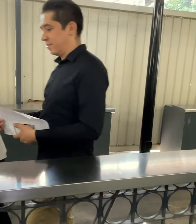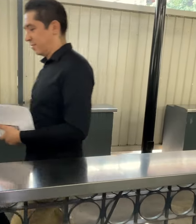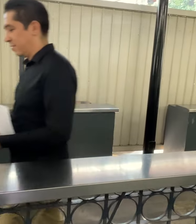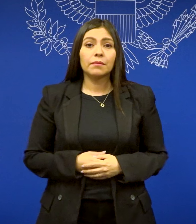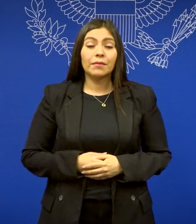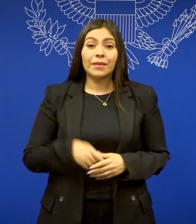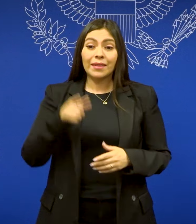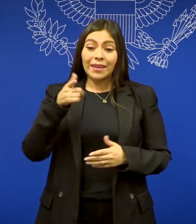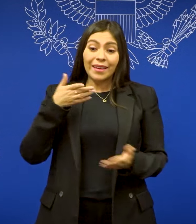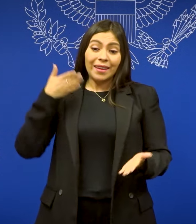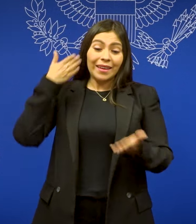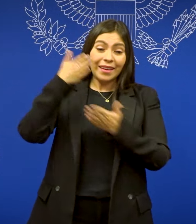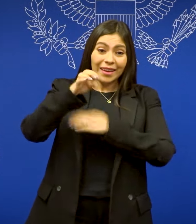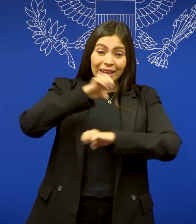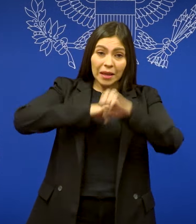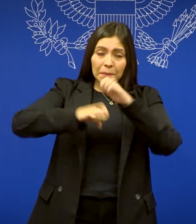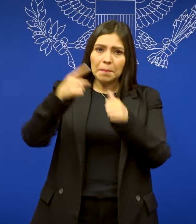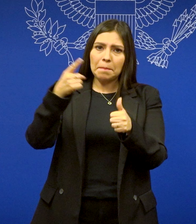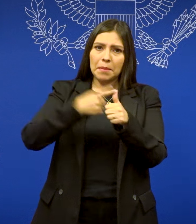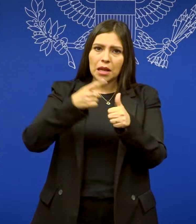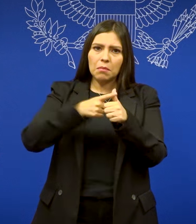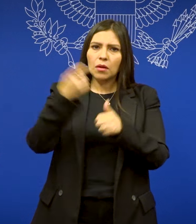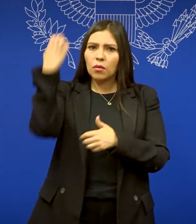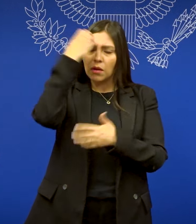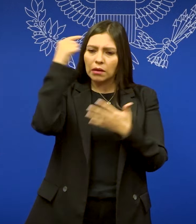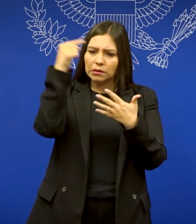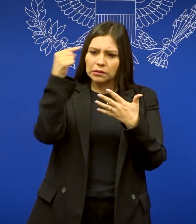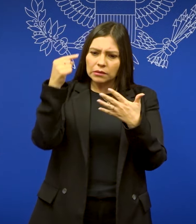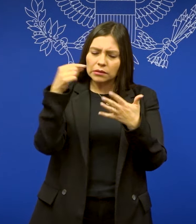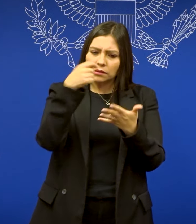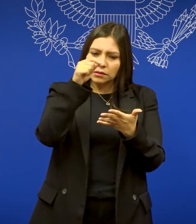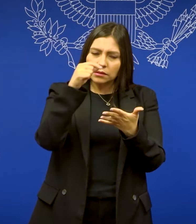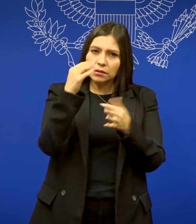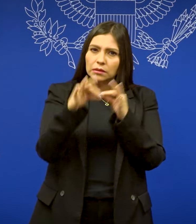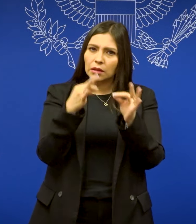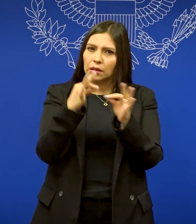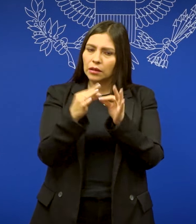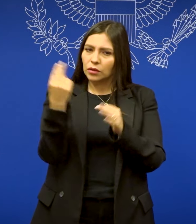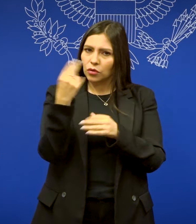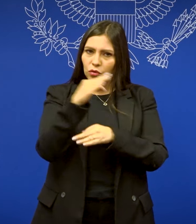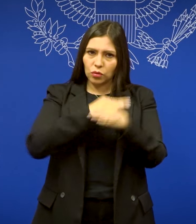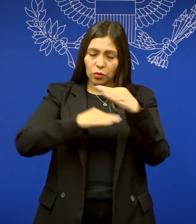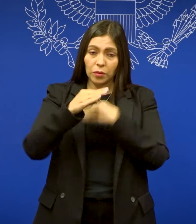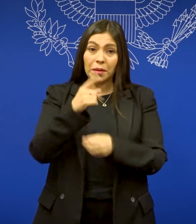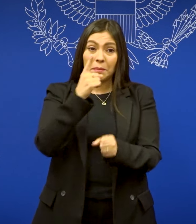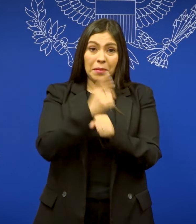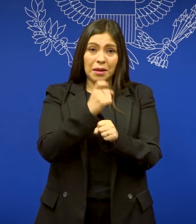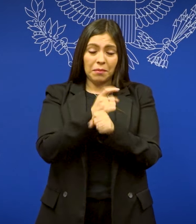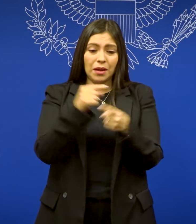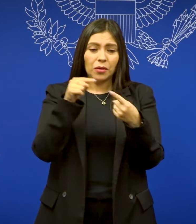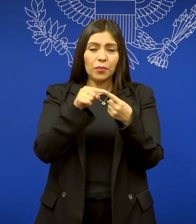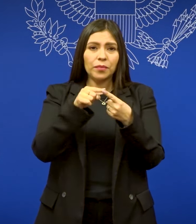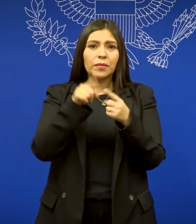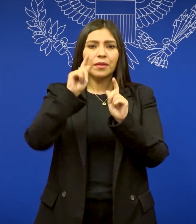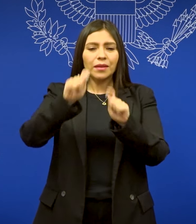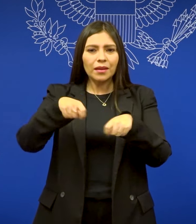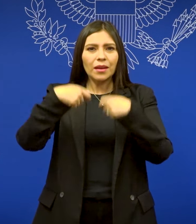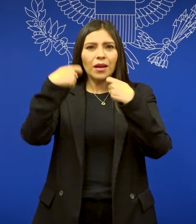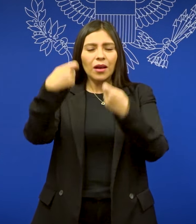Antes de ir a la embajada, asegúrate de tener todos los documentos necesarios. 1. La confirmación de